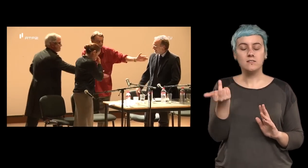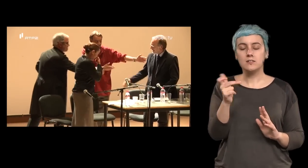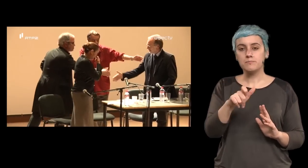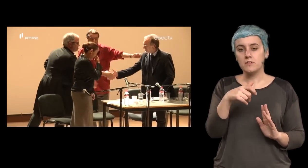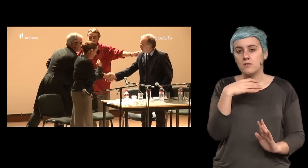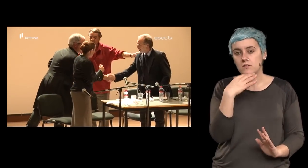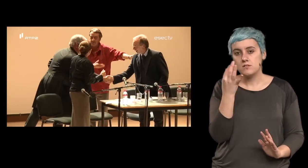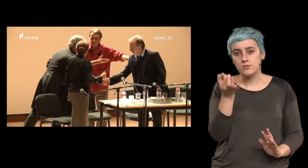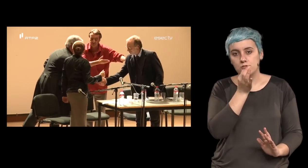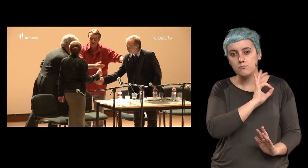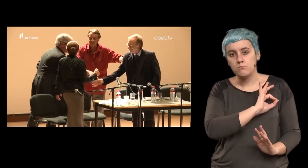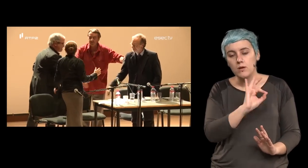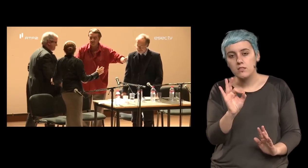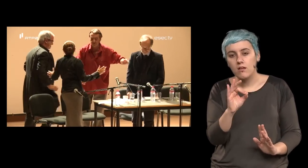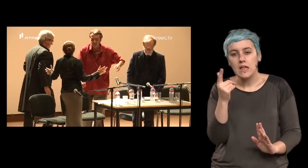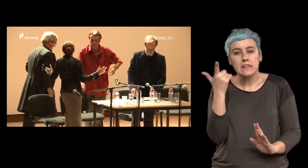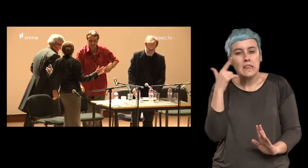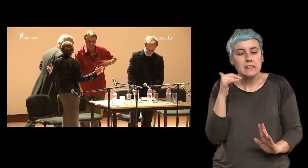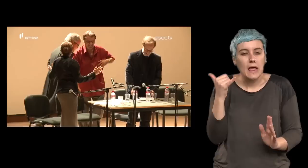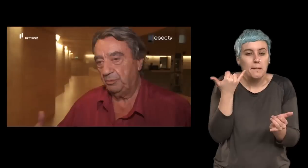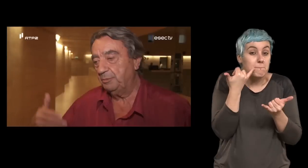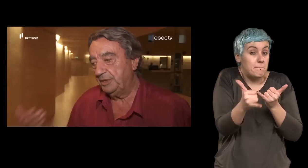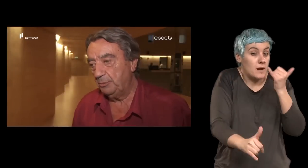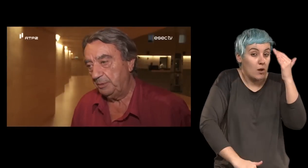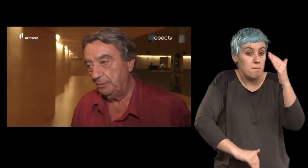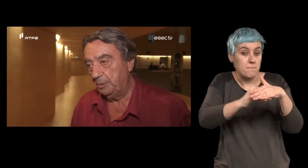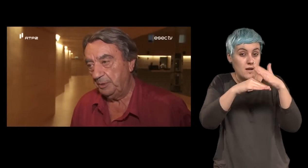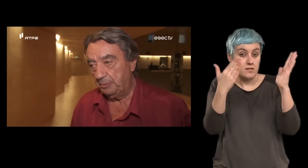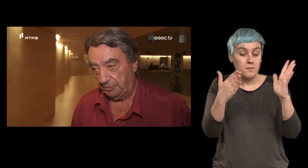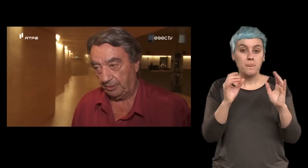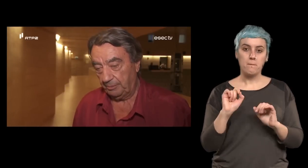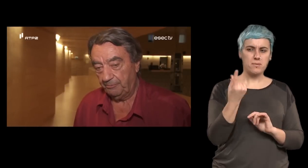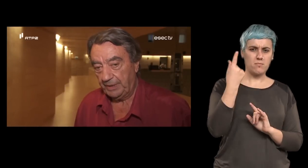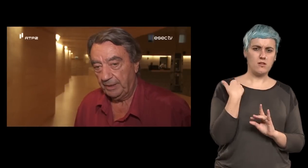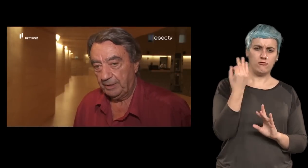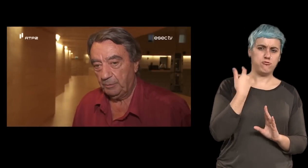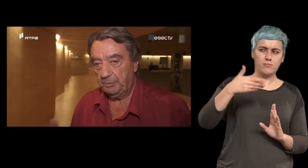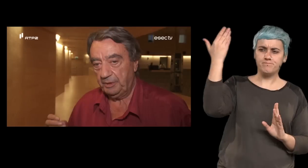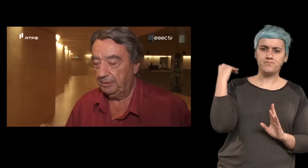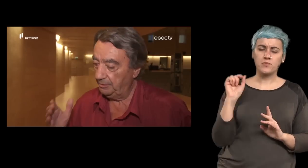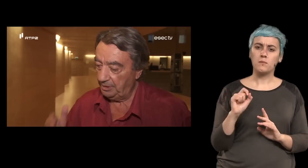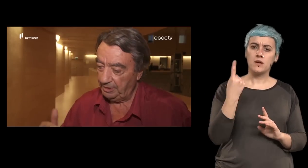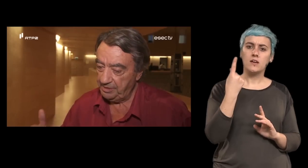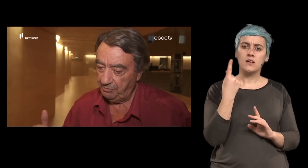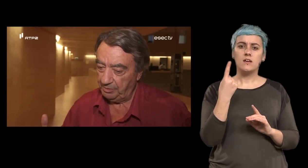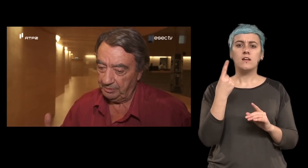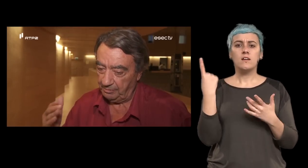extraordinária porque eu tentei o risco máximo foi repeter o primeiro episódio e a linha foi o